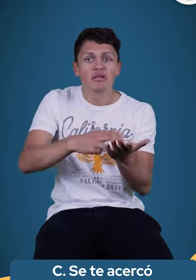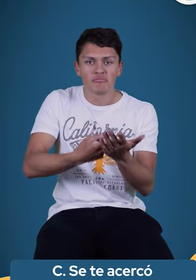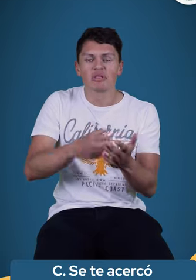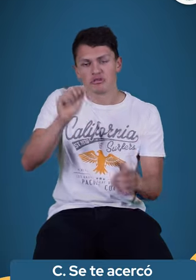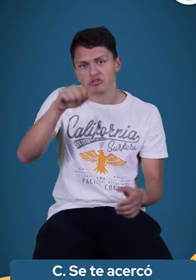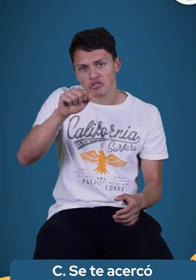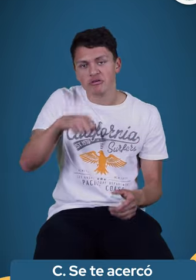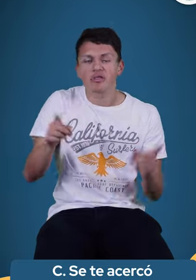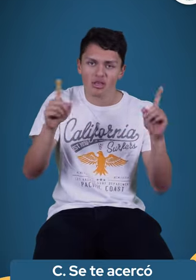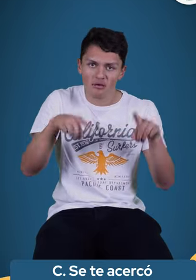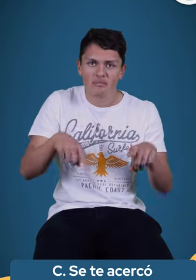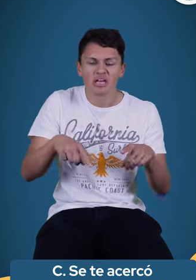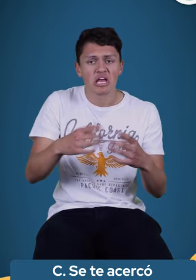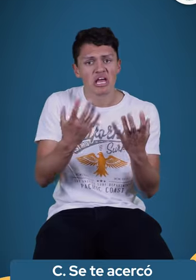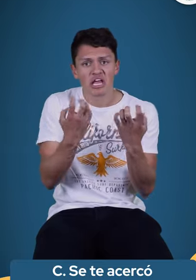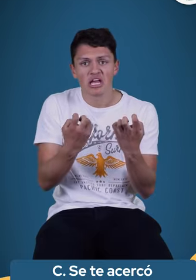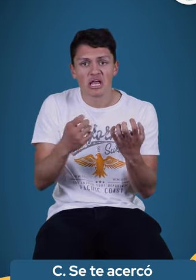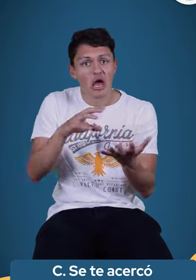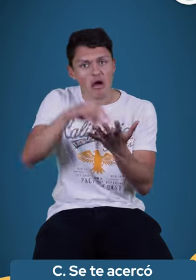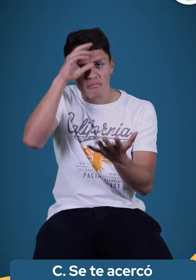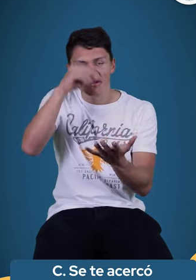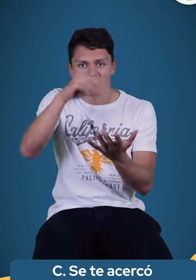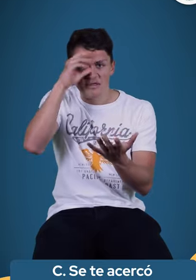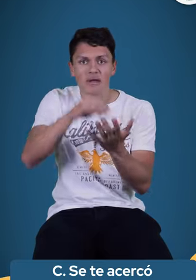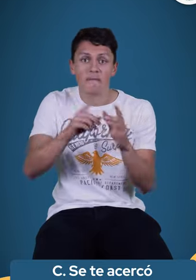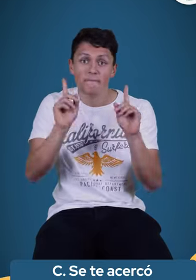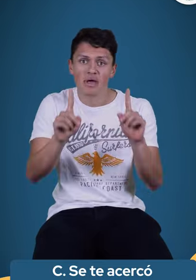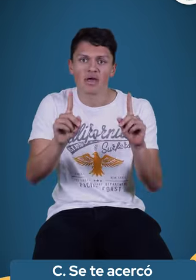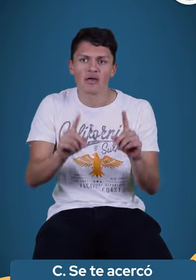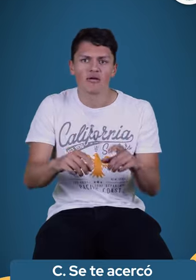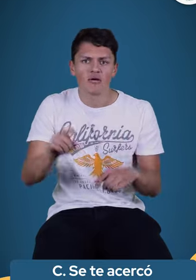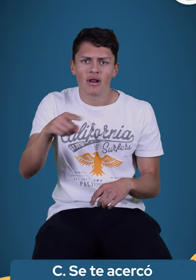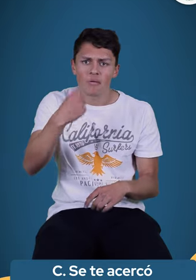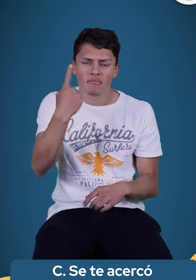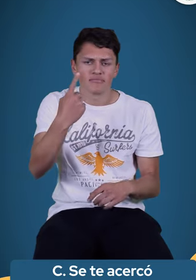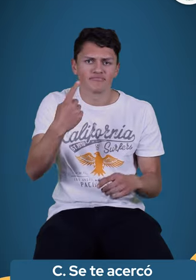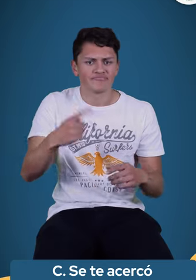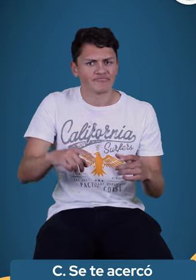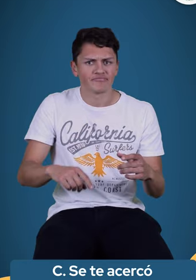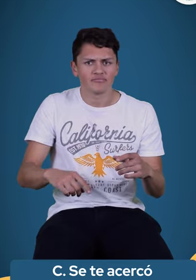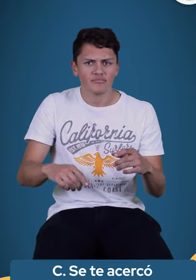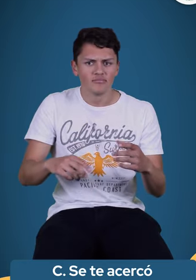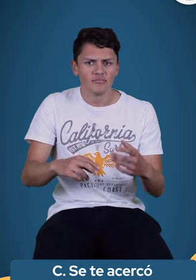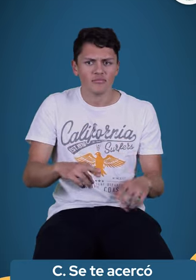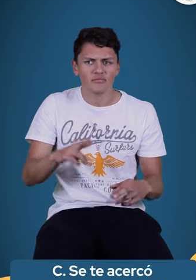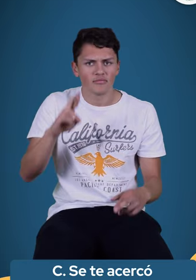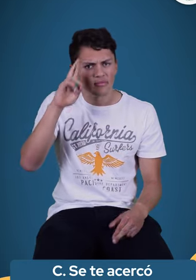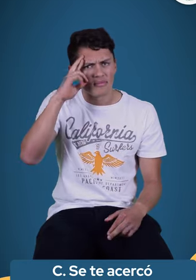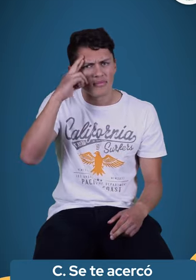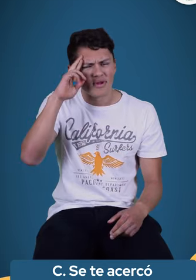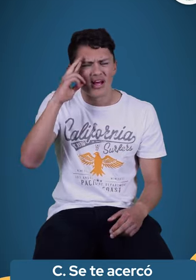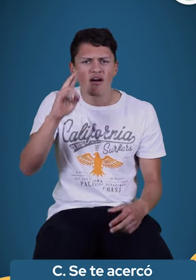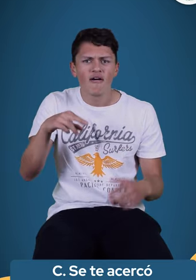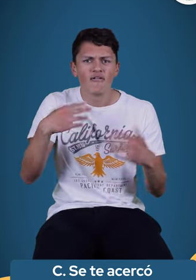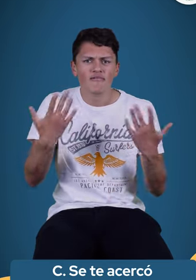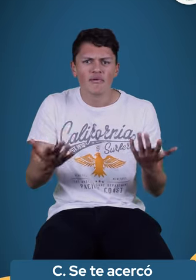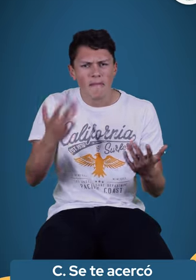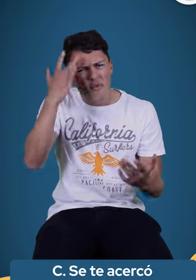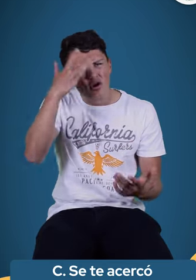en televisión. Pero la razón principal fue por querer comunicarme con los deportistas de